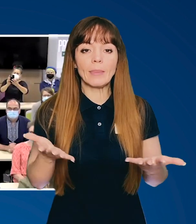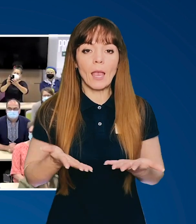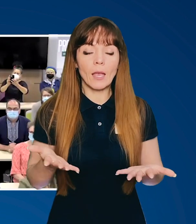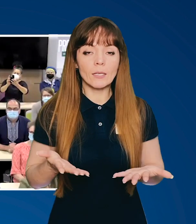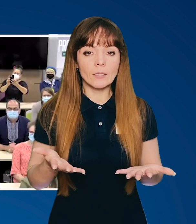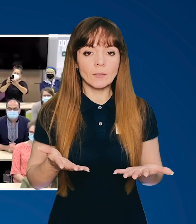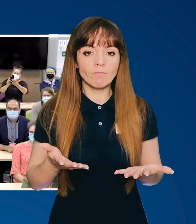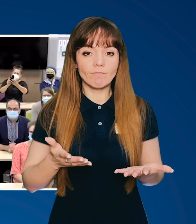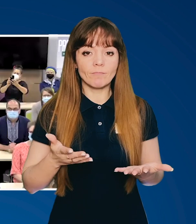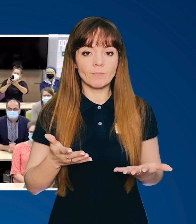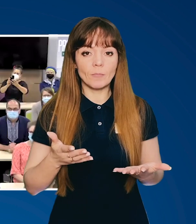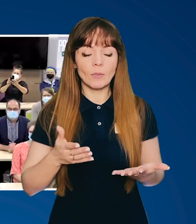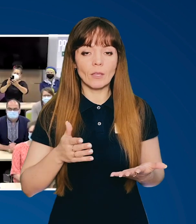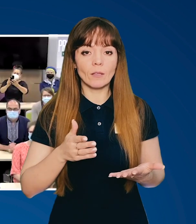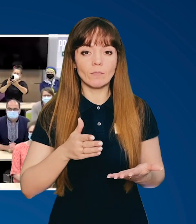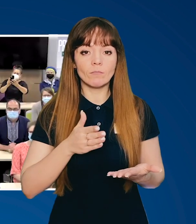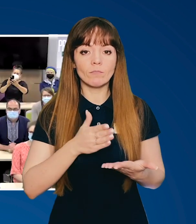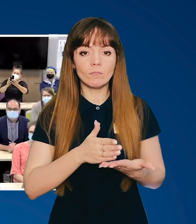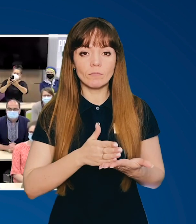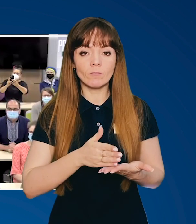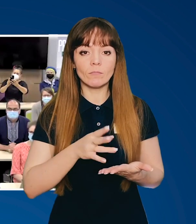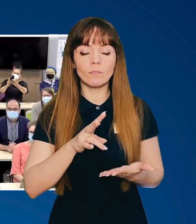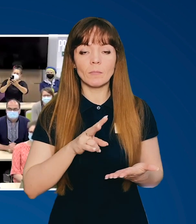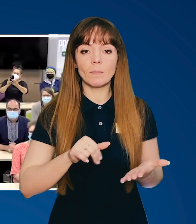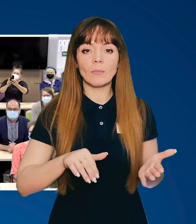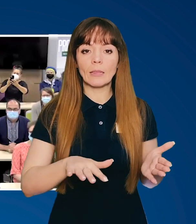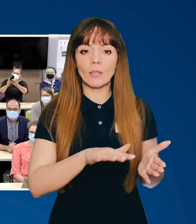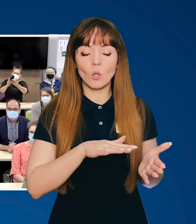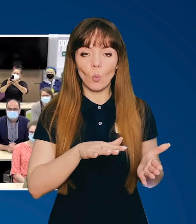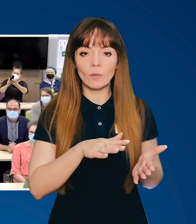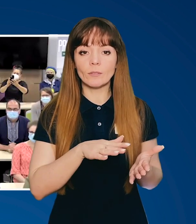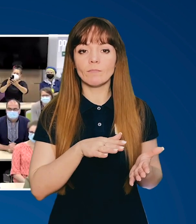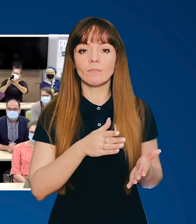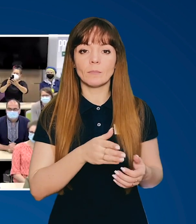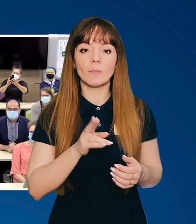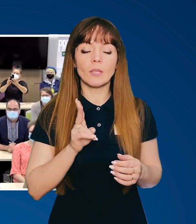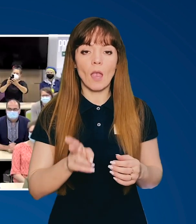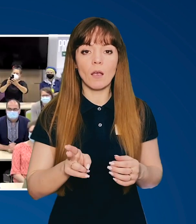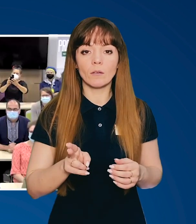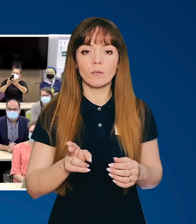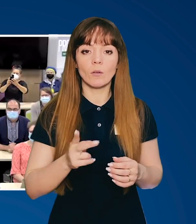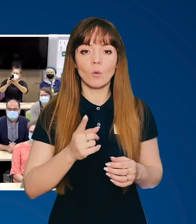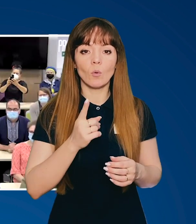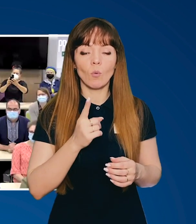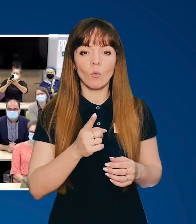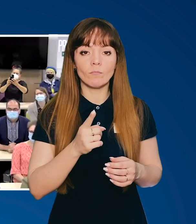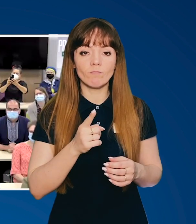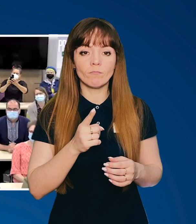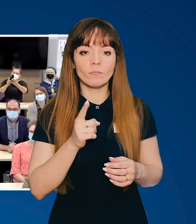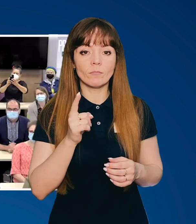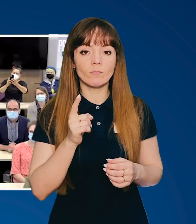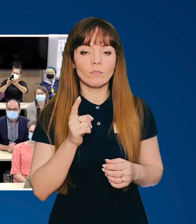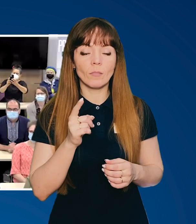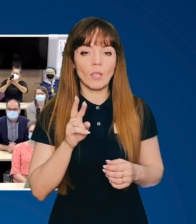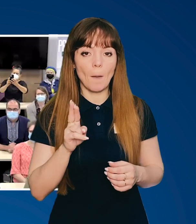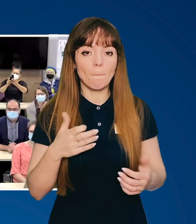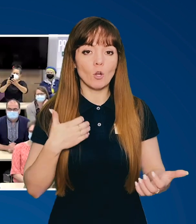який розташований на території Племін-Юнаніті. Як молода людина, я